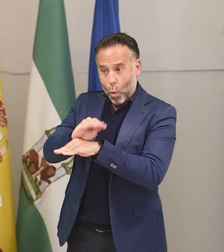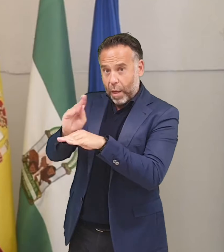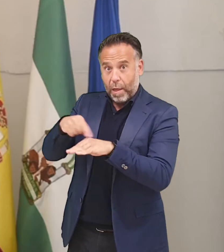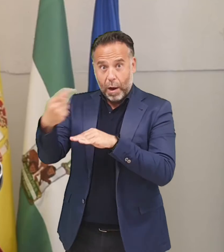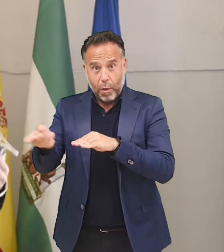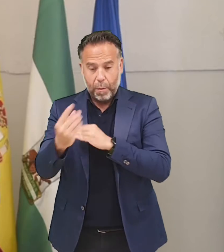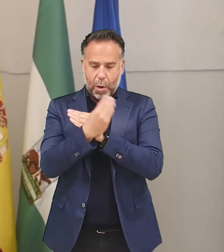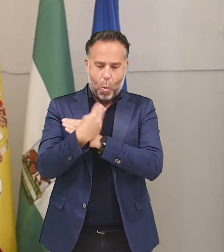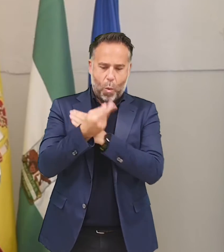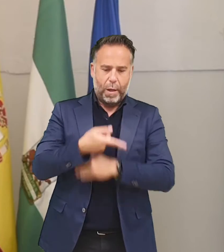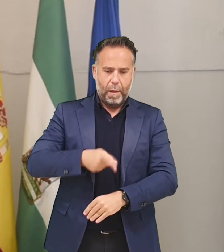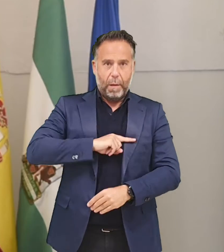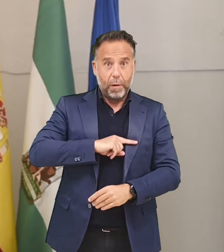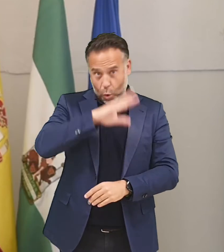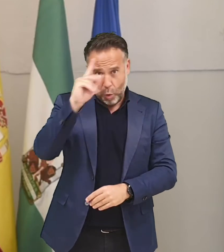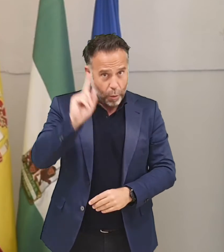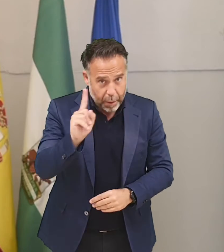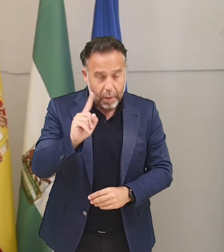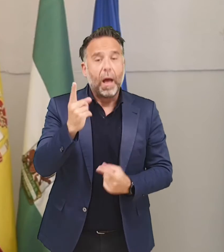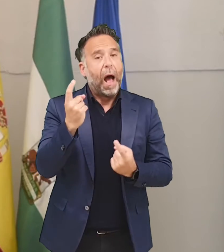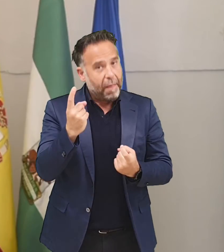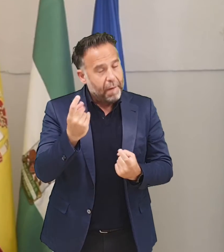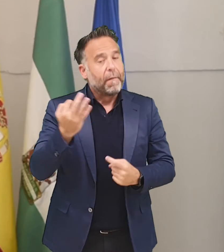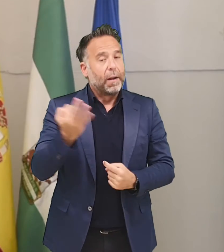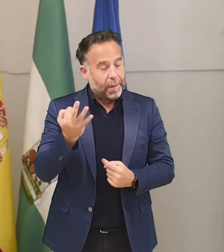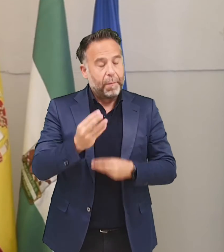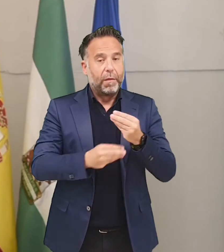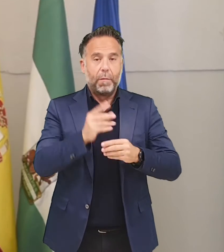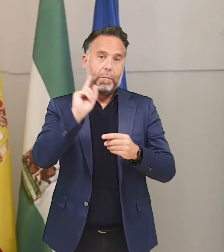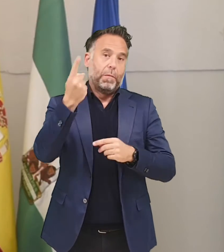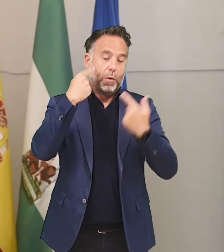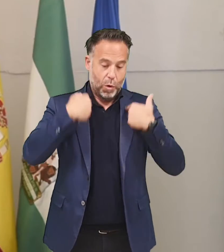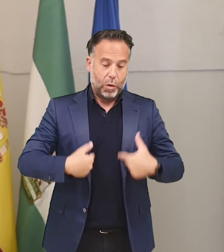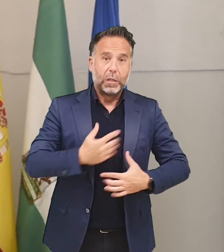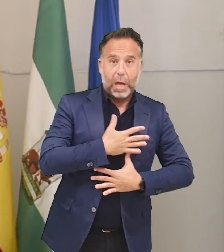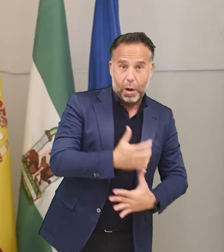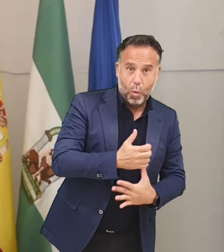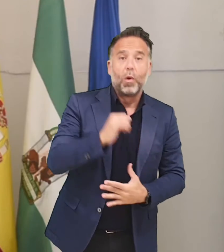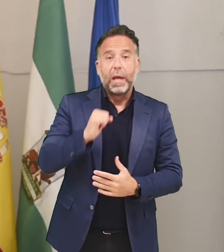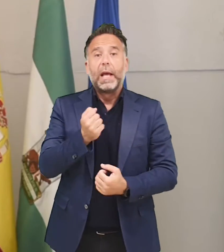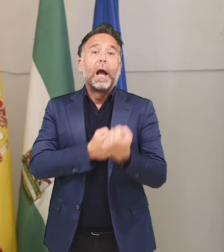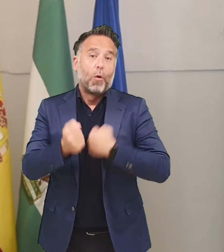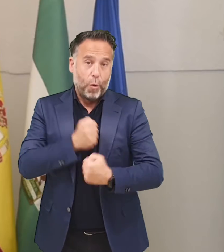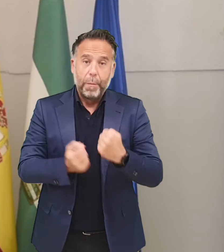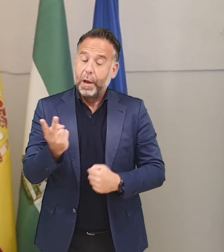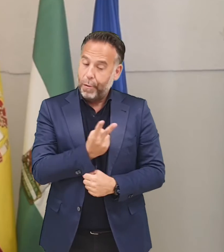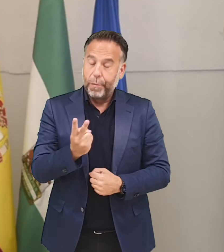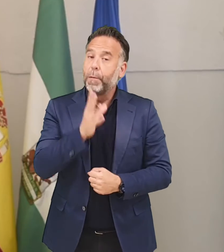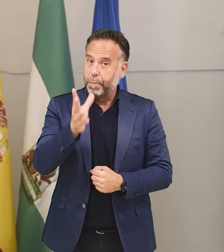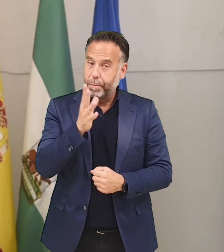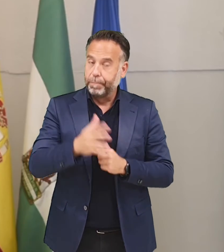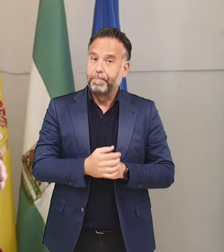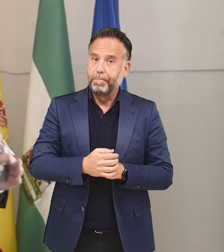cuidar a los demás y cuidarse uno mismo. No lo olvidéis. Es necesario aún hacerlo por muchas razones de salud y también de economía.